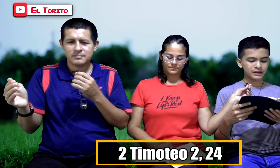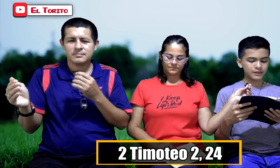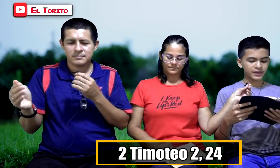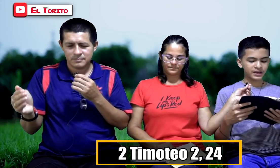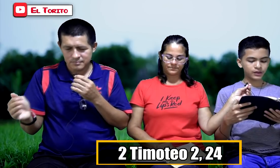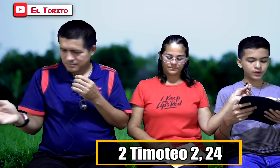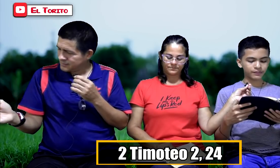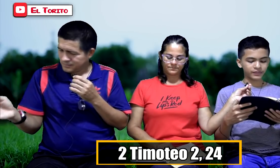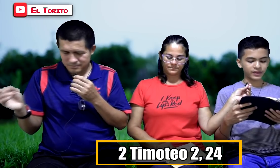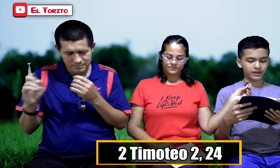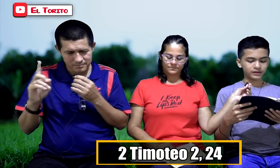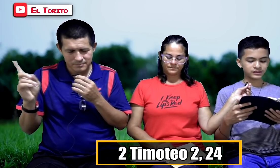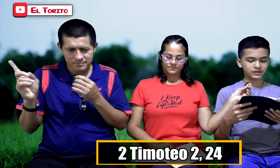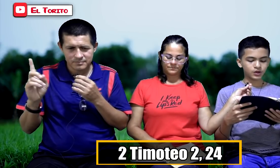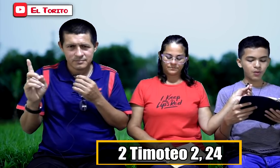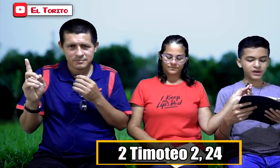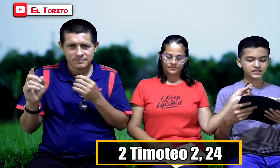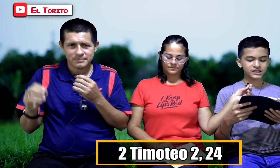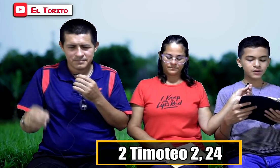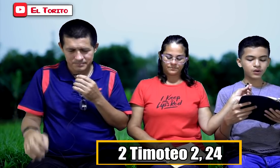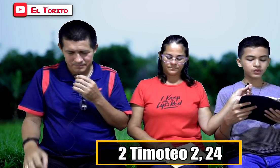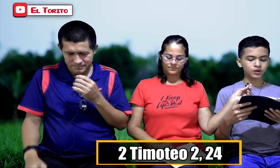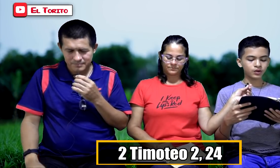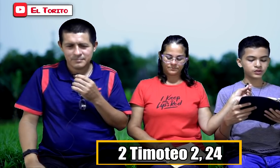peleador, sino comprensivo con todos.